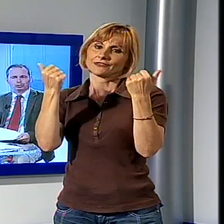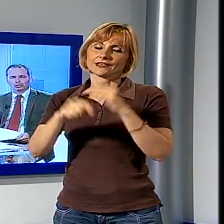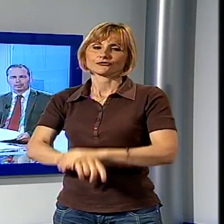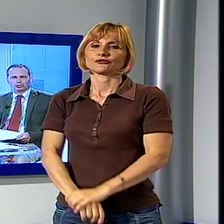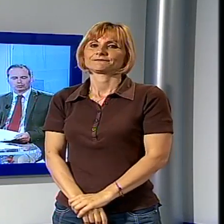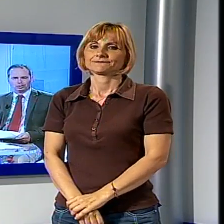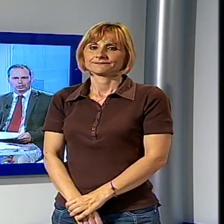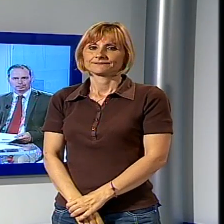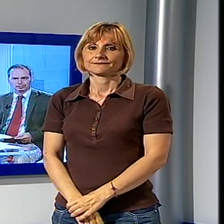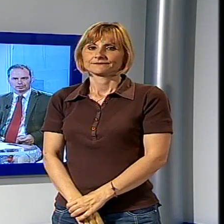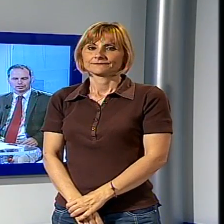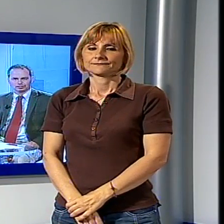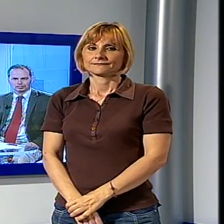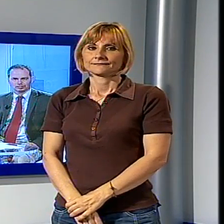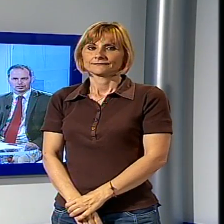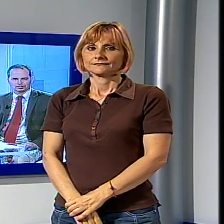subito dopo torniamo con lo sport